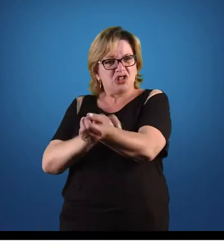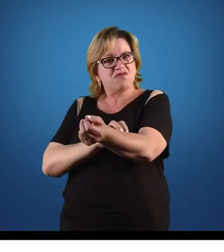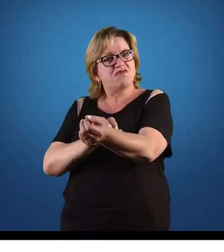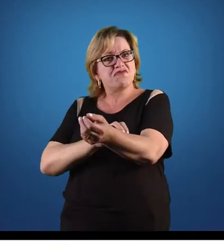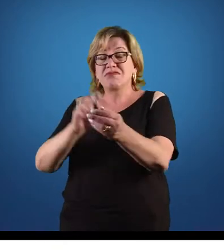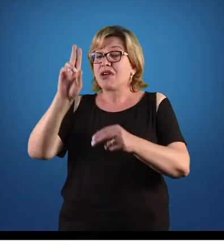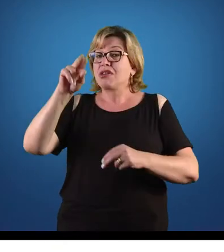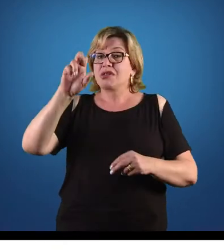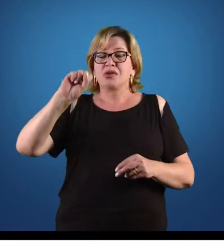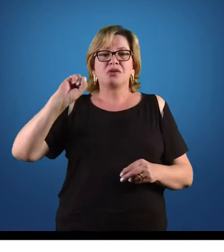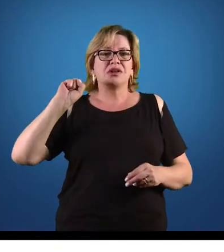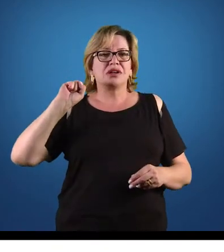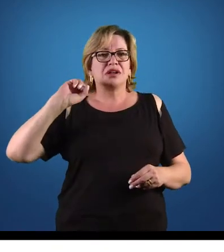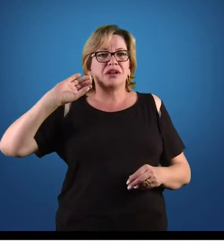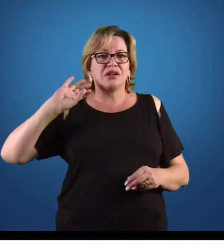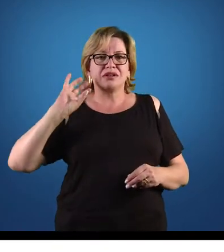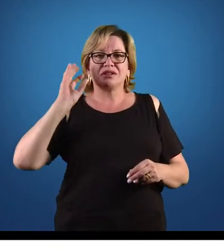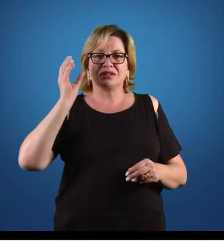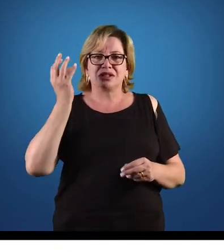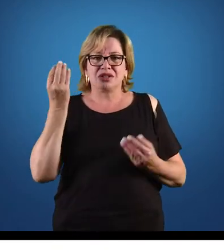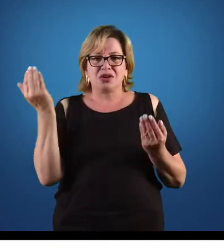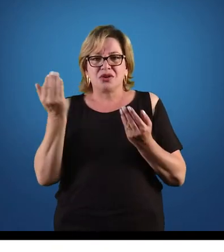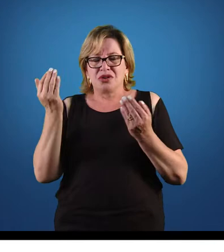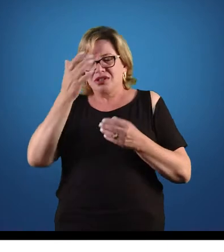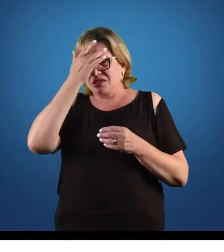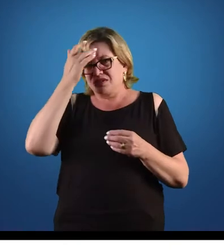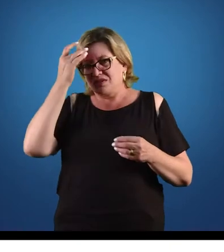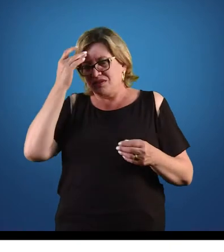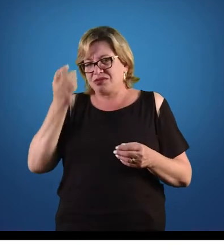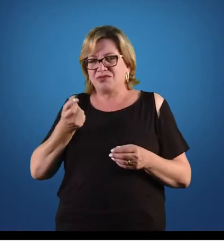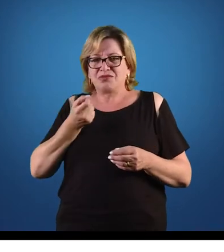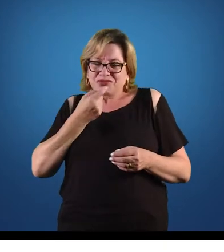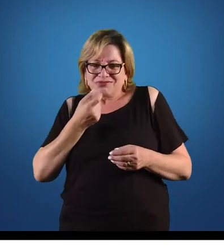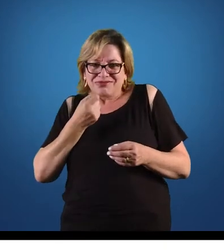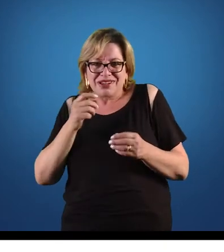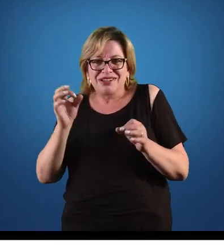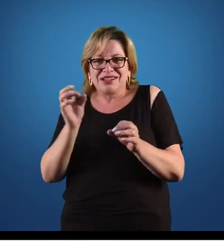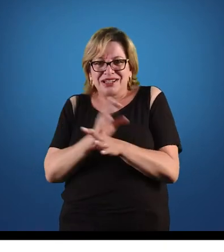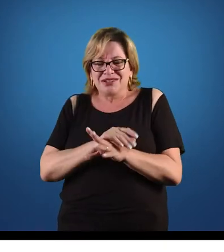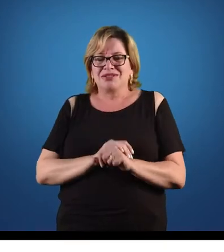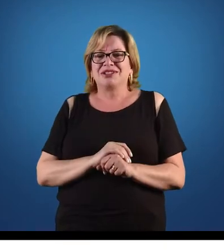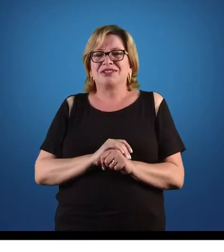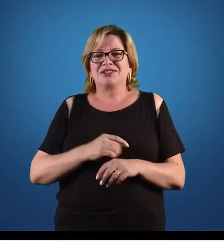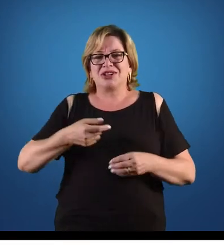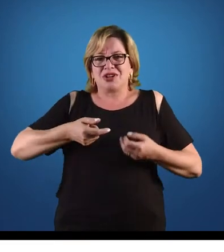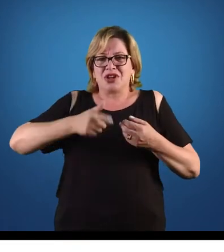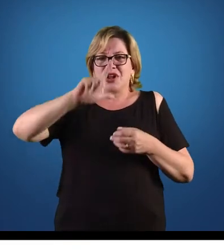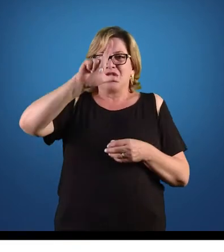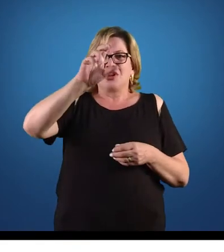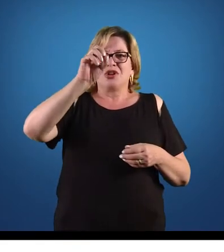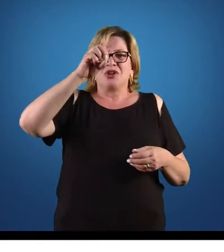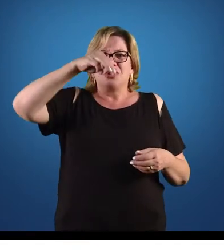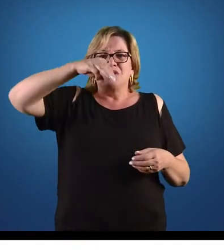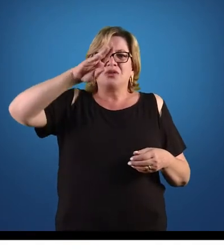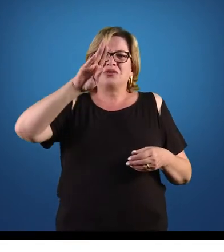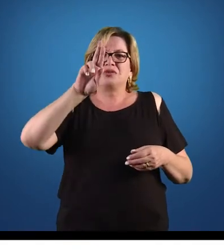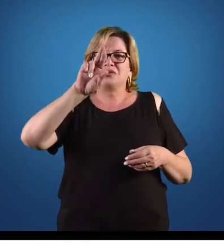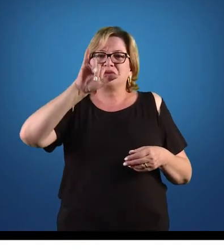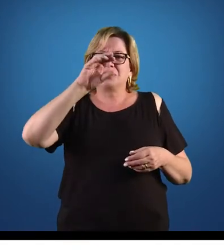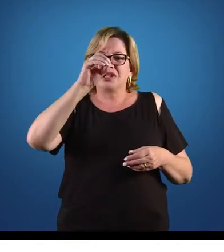Mas, hoje em dia, as pessoas tomam o vermífago e acabam com isso. Então, a lombriga, ou um nematóide típico, é um verme